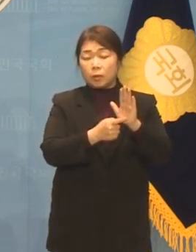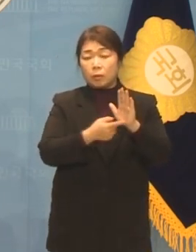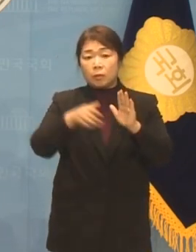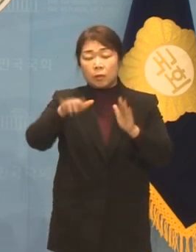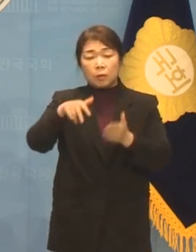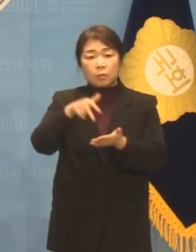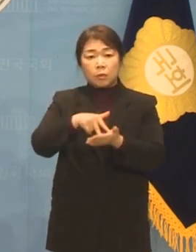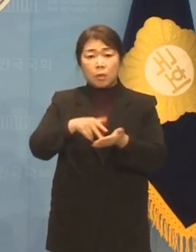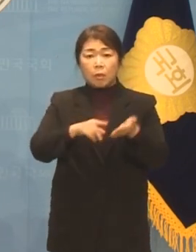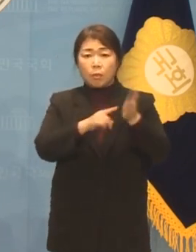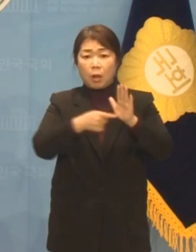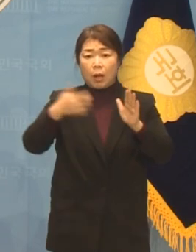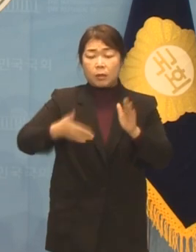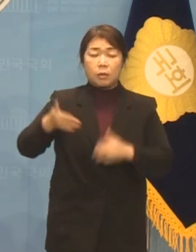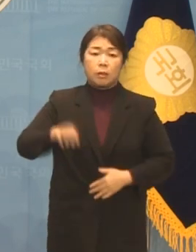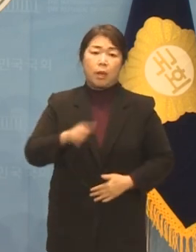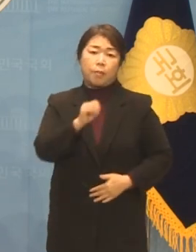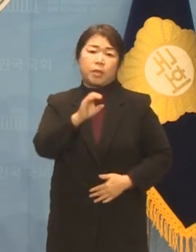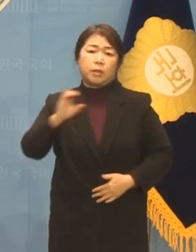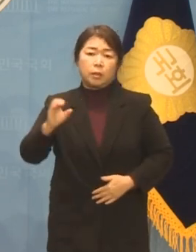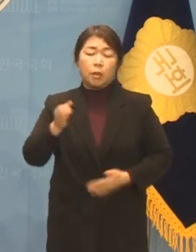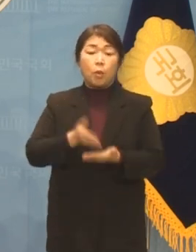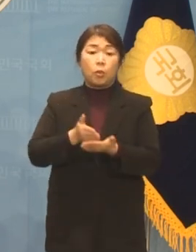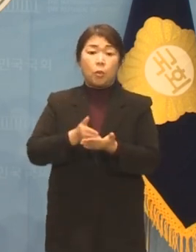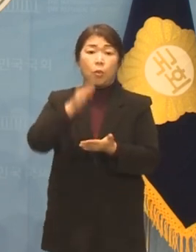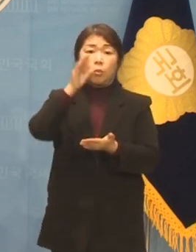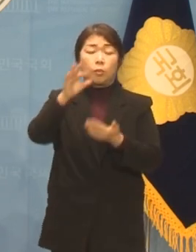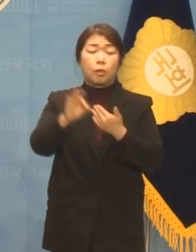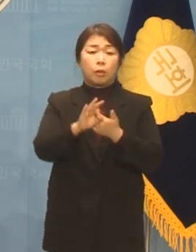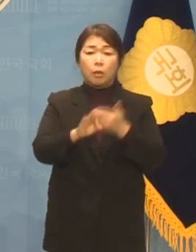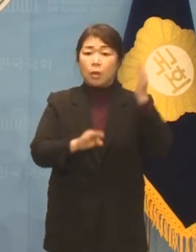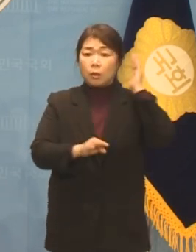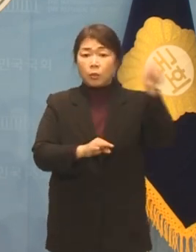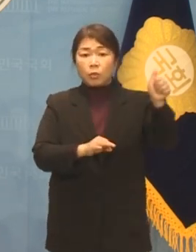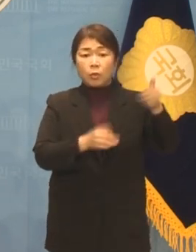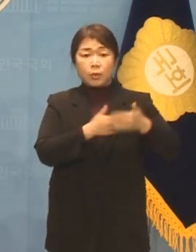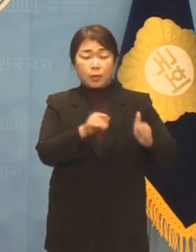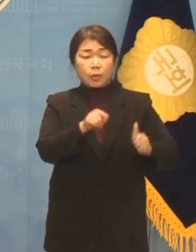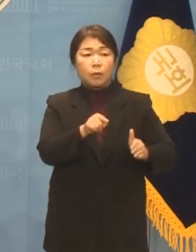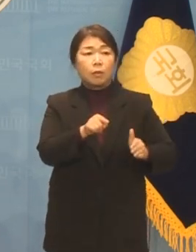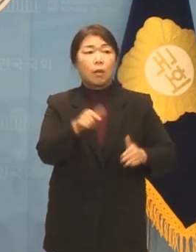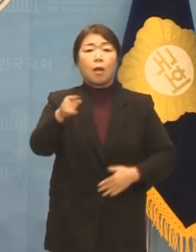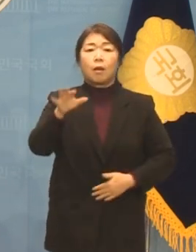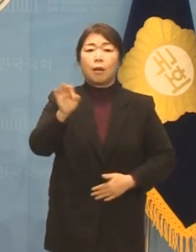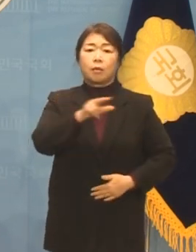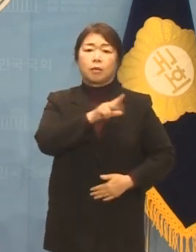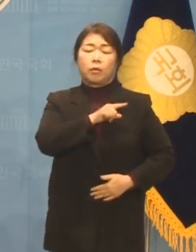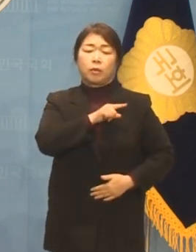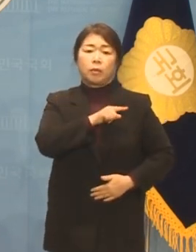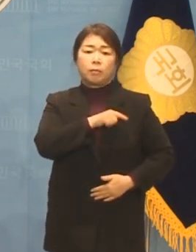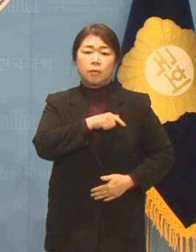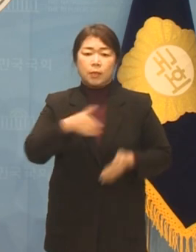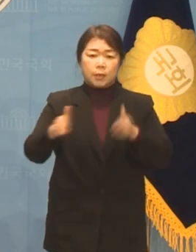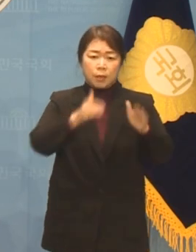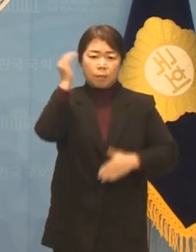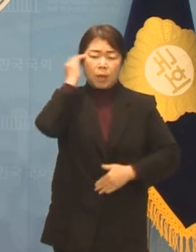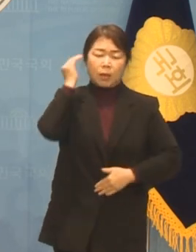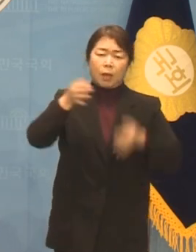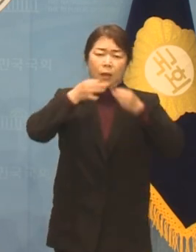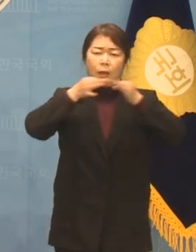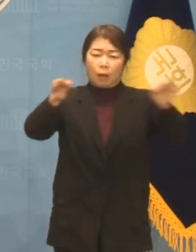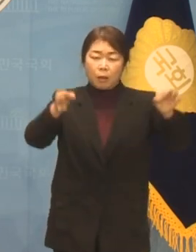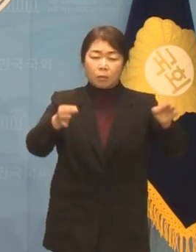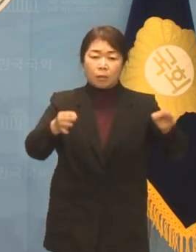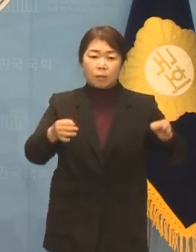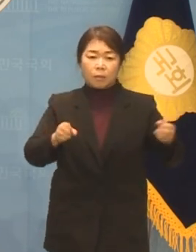입장이 나오기 전 MBC 보도에서는 대통령실에서 강성희 의원이 길을 막고 소리 지르며